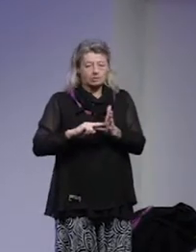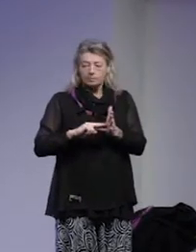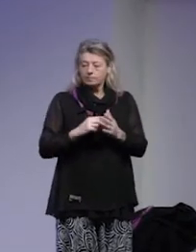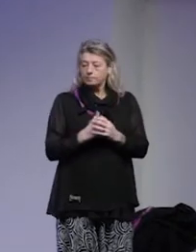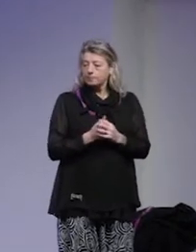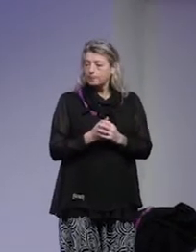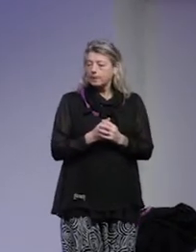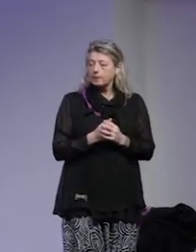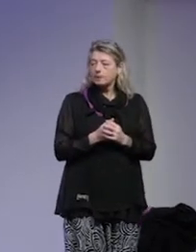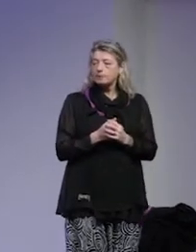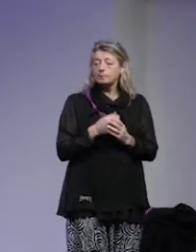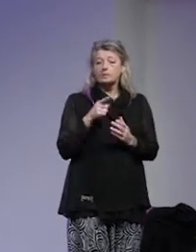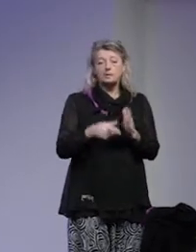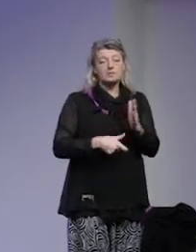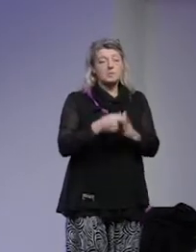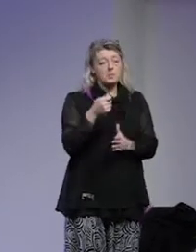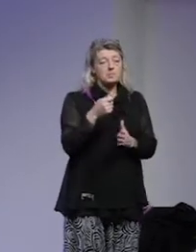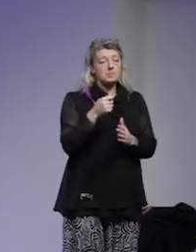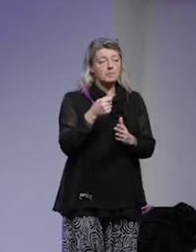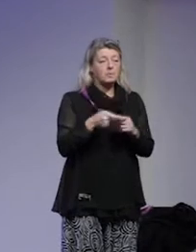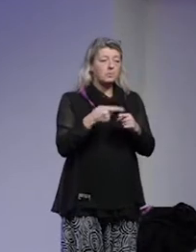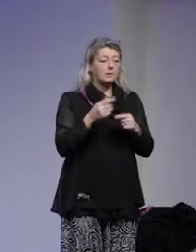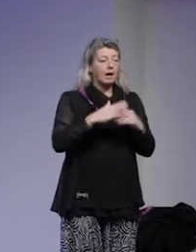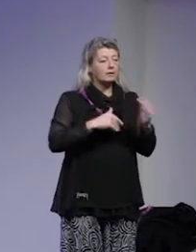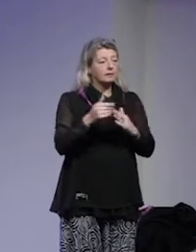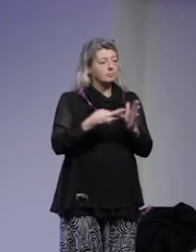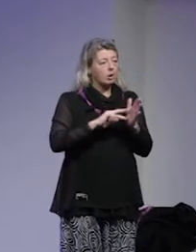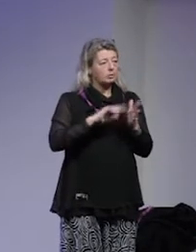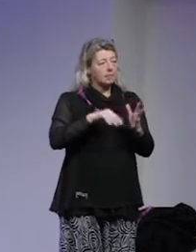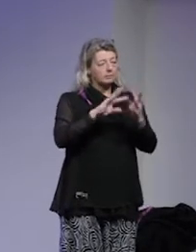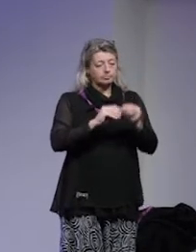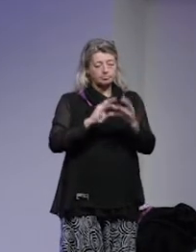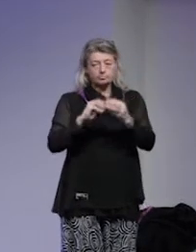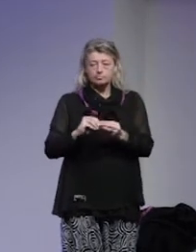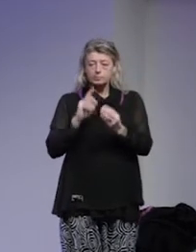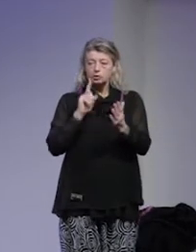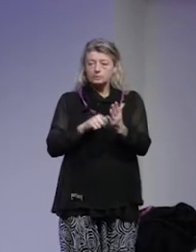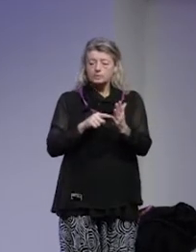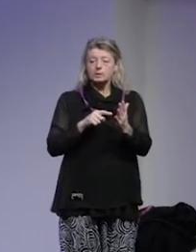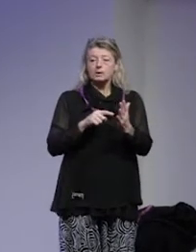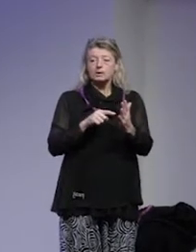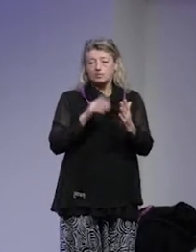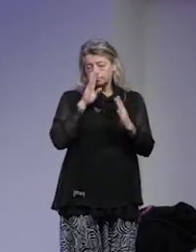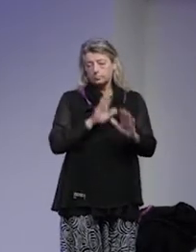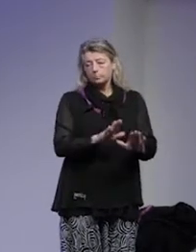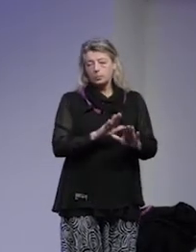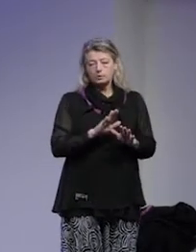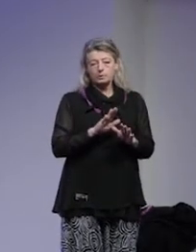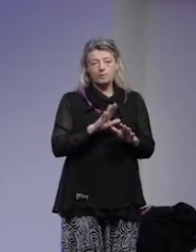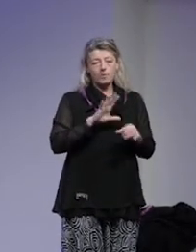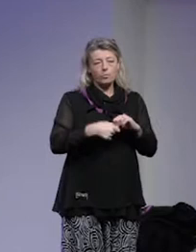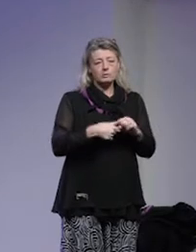hanterar de handlingsplaner som har skrivits fram i Sverige mot våldsbejakande extremism.